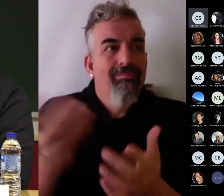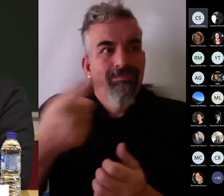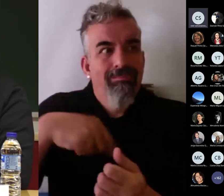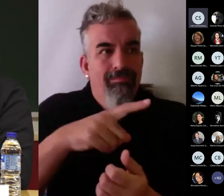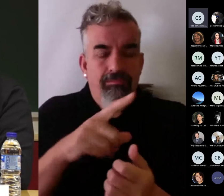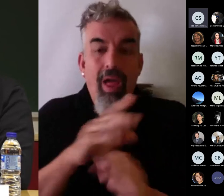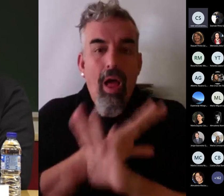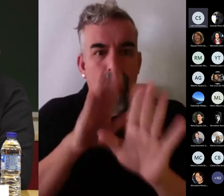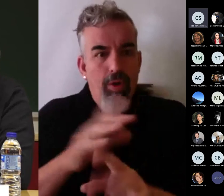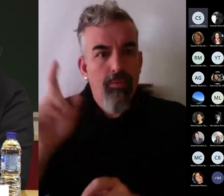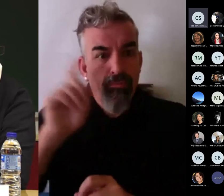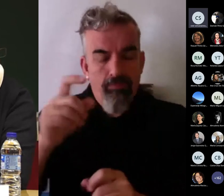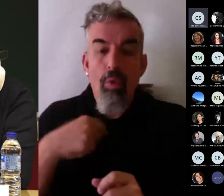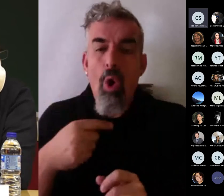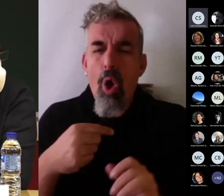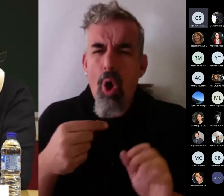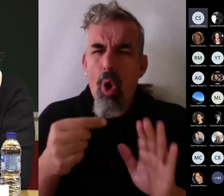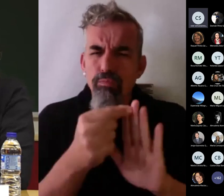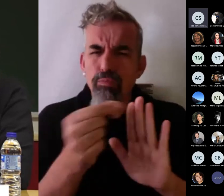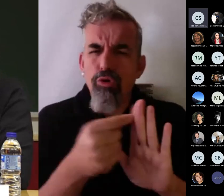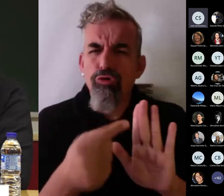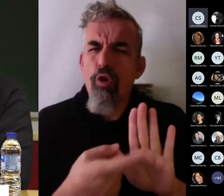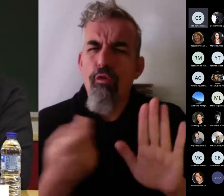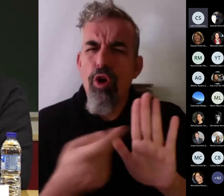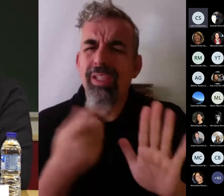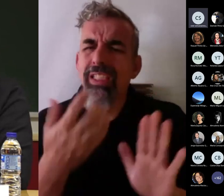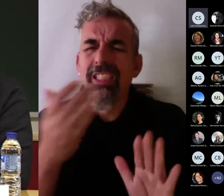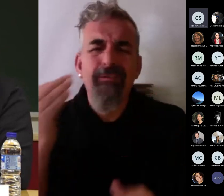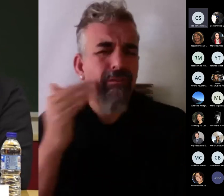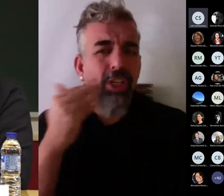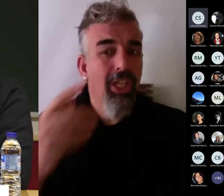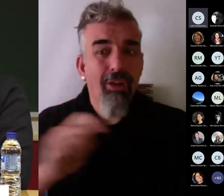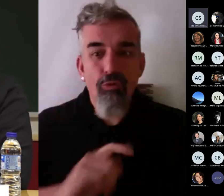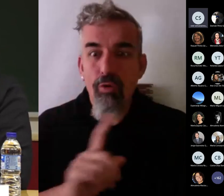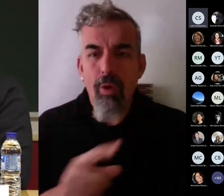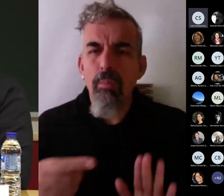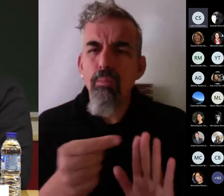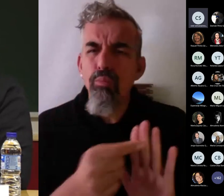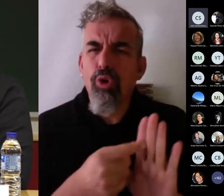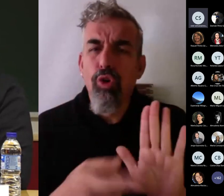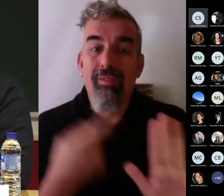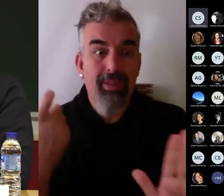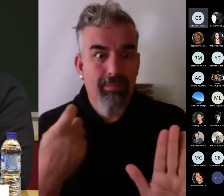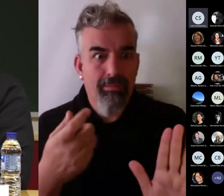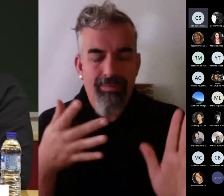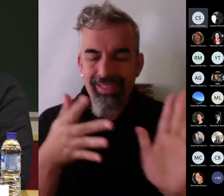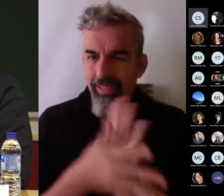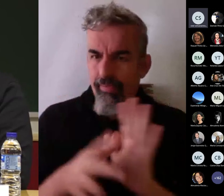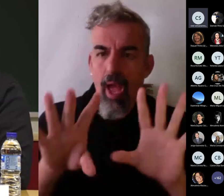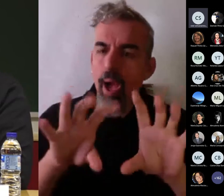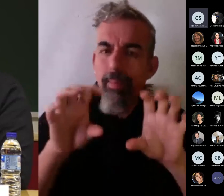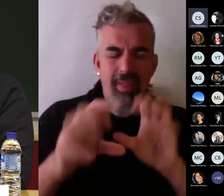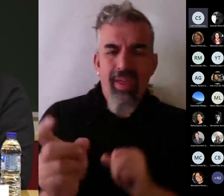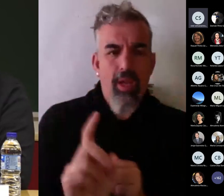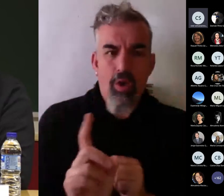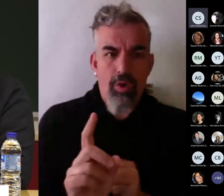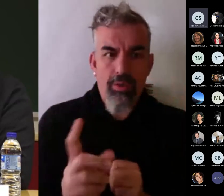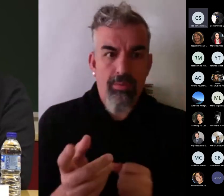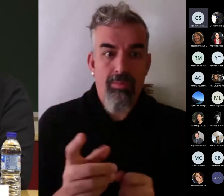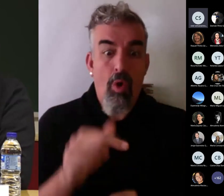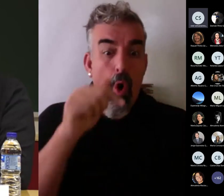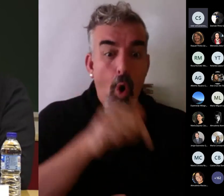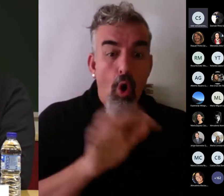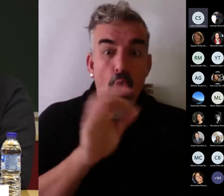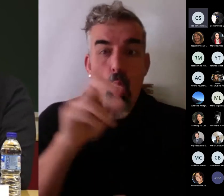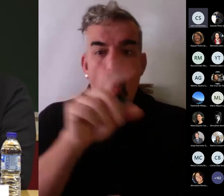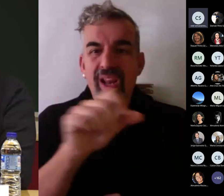quitar puntos si lo entregasen la fecha adecuada. Eso, evidentemente, no está midiendo ningún aprendizaje. El que sepas hoy o sepas dentro de una